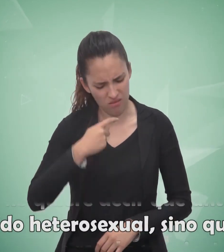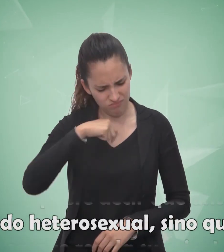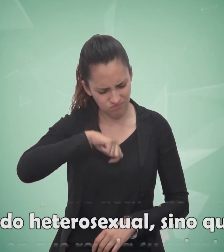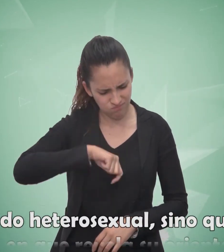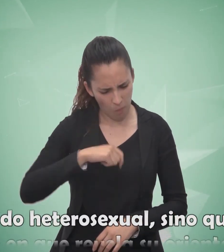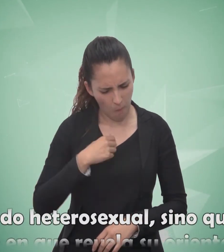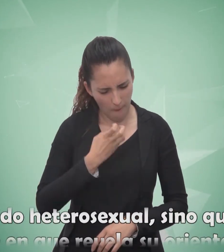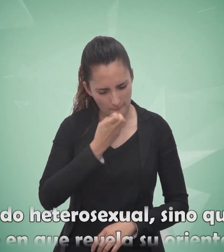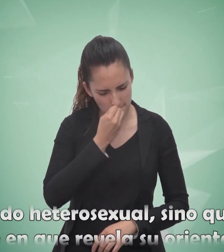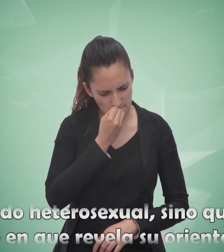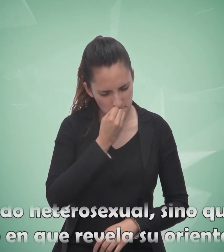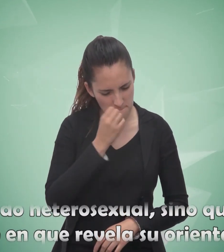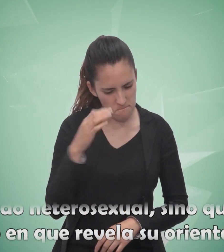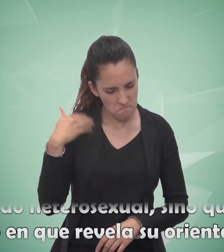revela su orientación sexual.